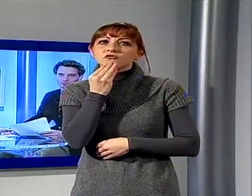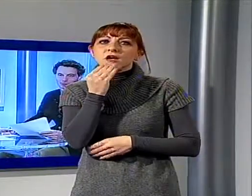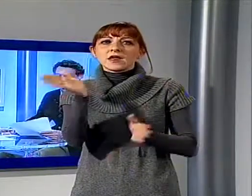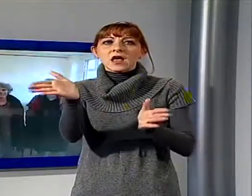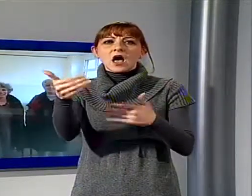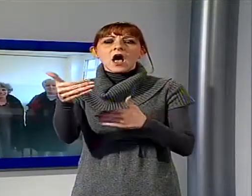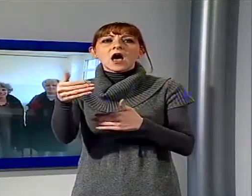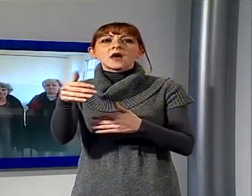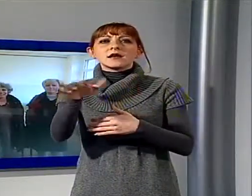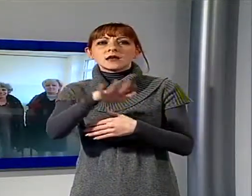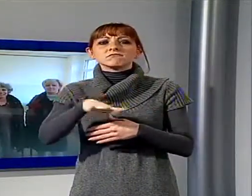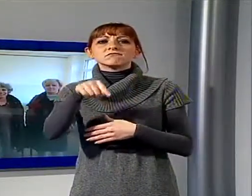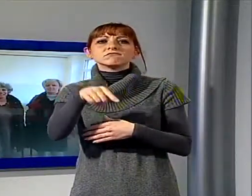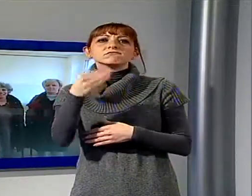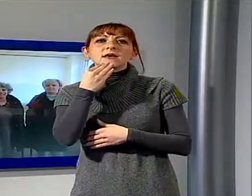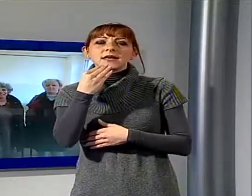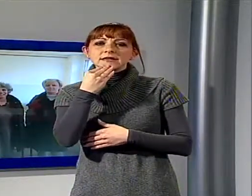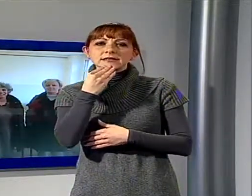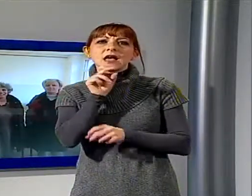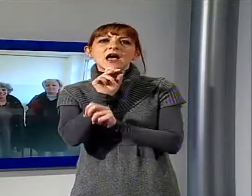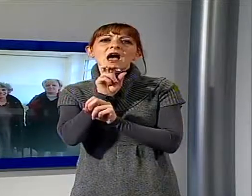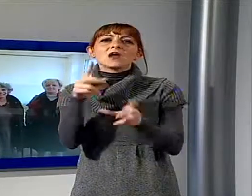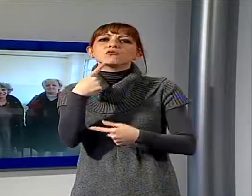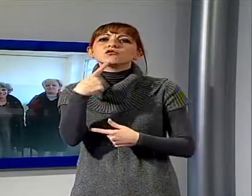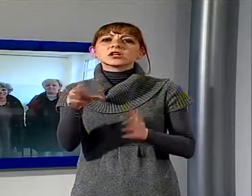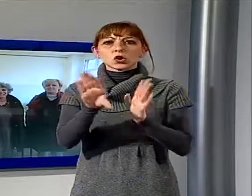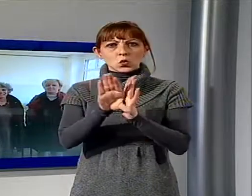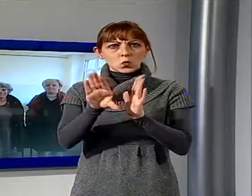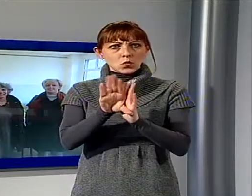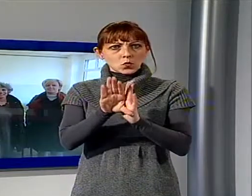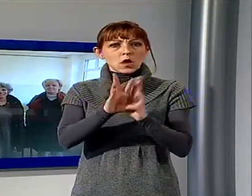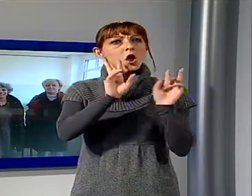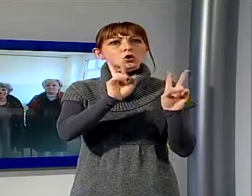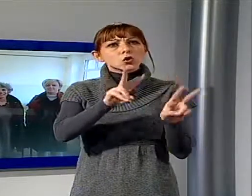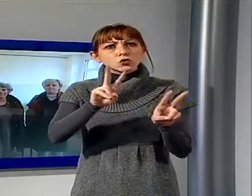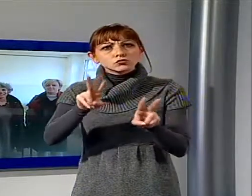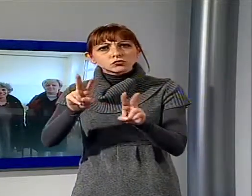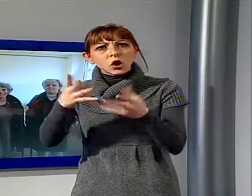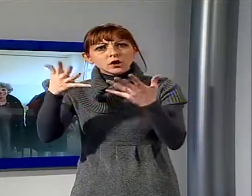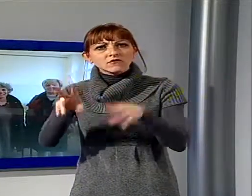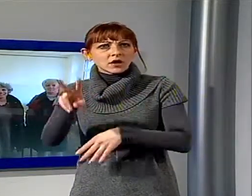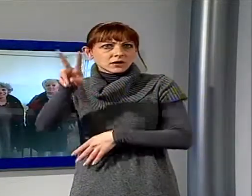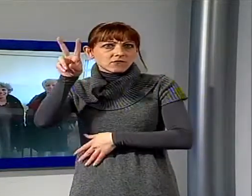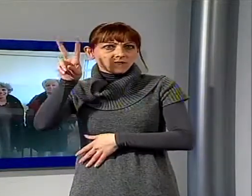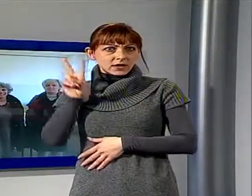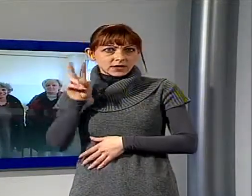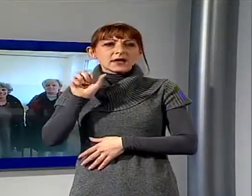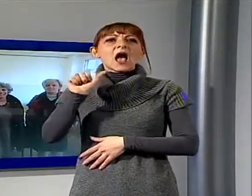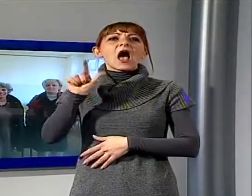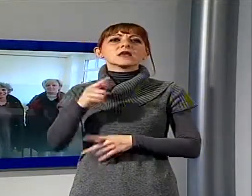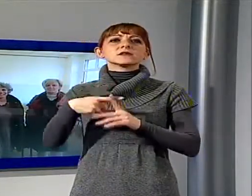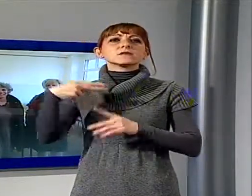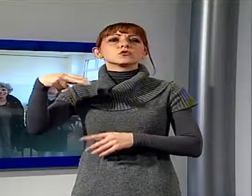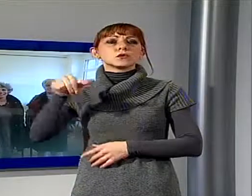'ha annunciato il Comune perché dopo i controlli dello scorso venerdì da parte di ASL e